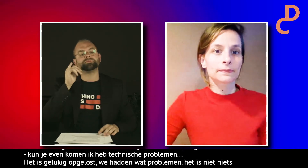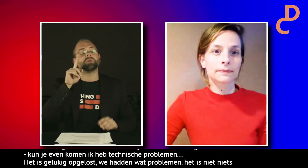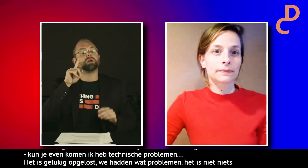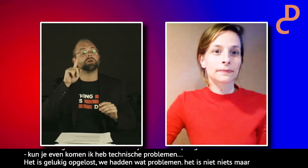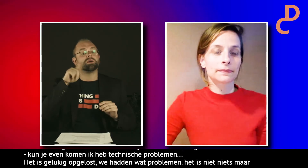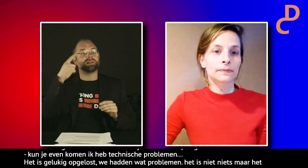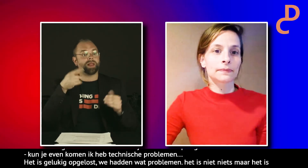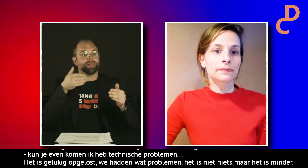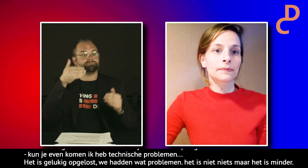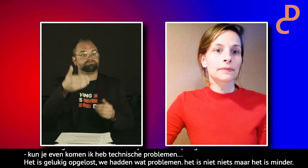Oké.